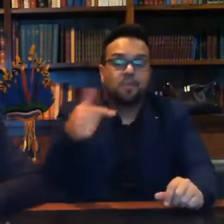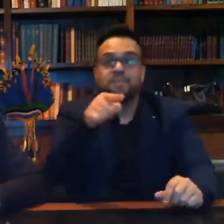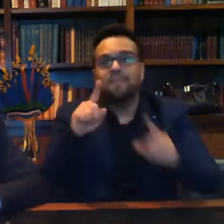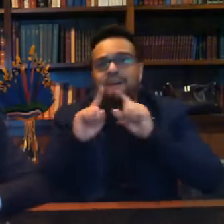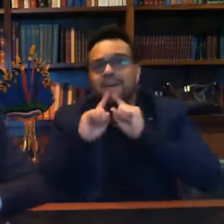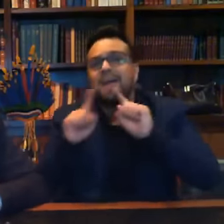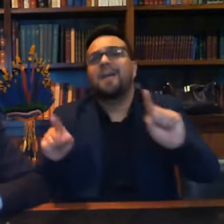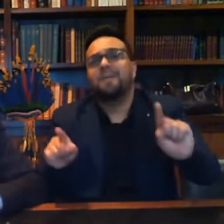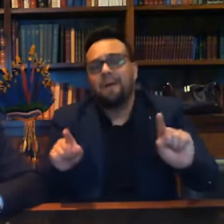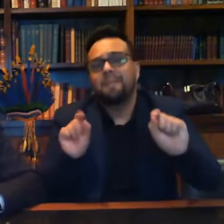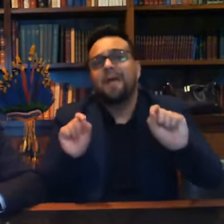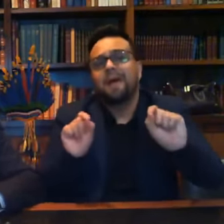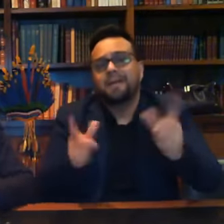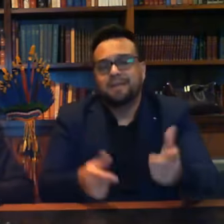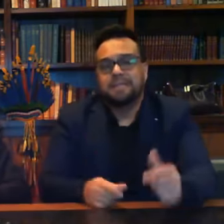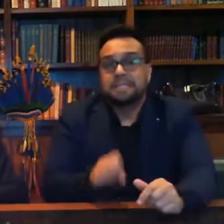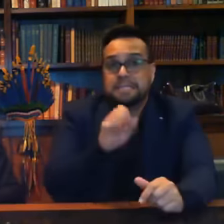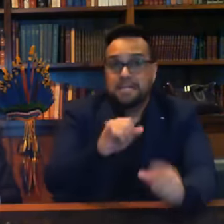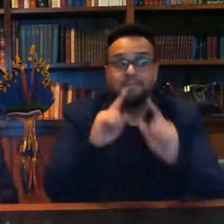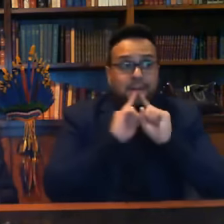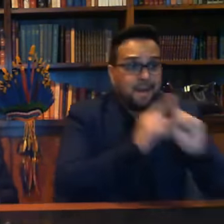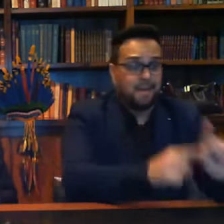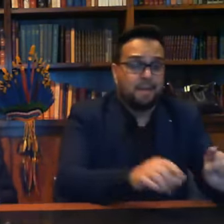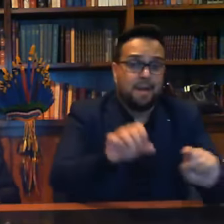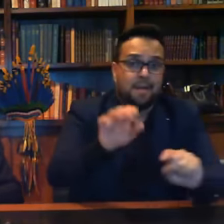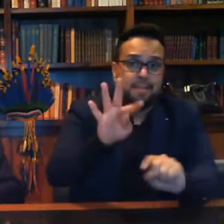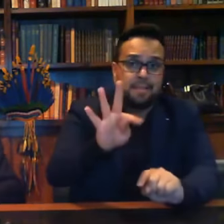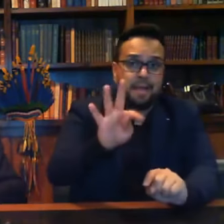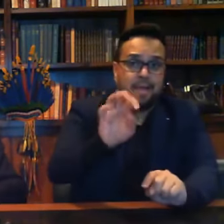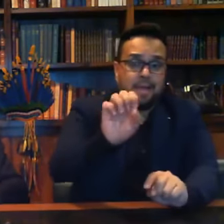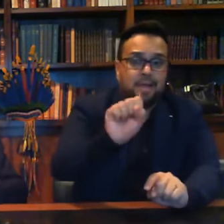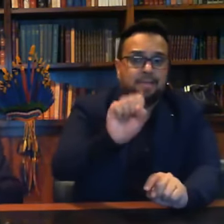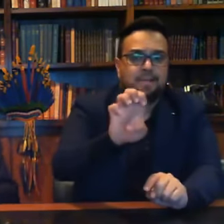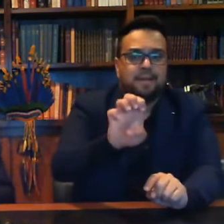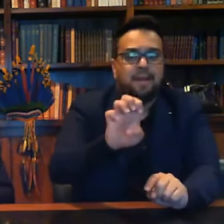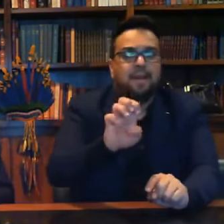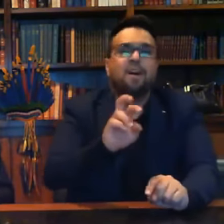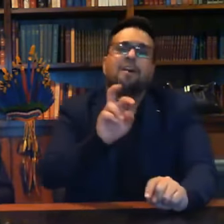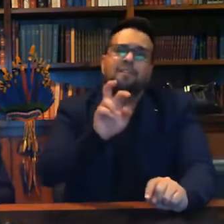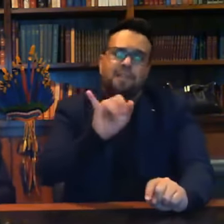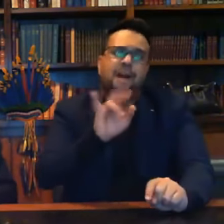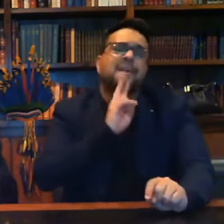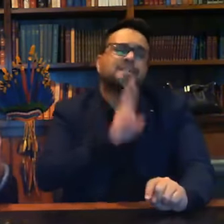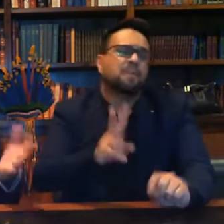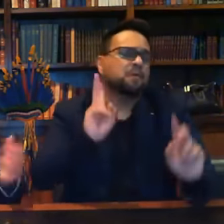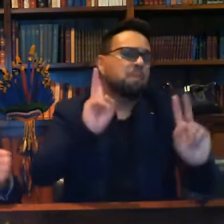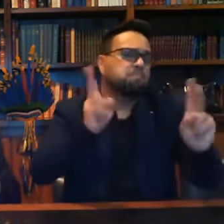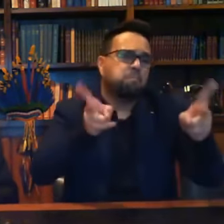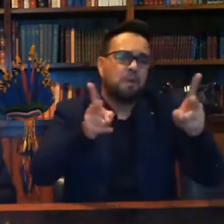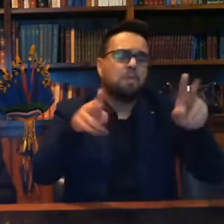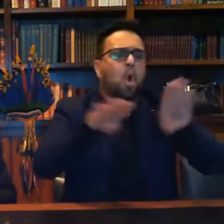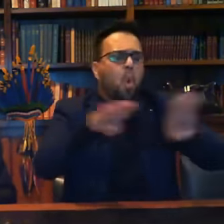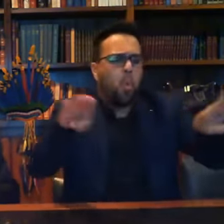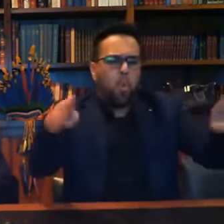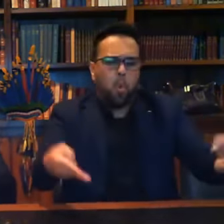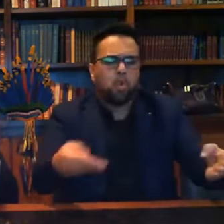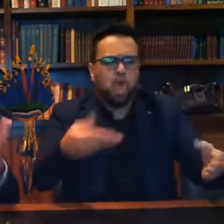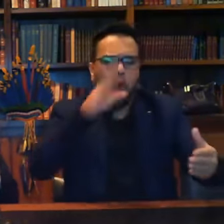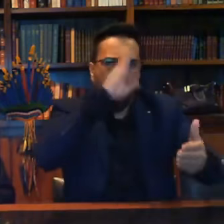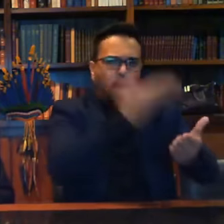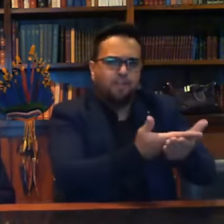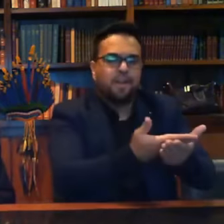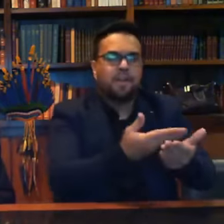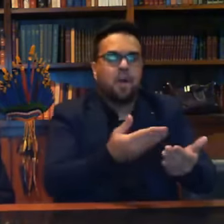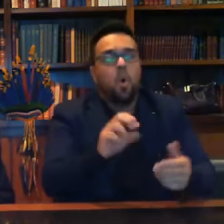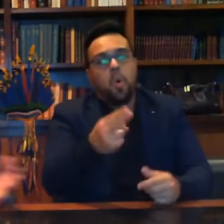para quem? Se for para o TSE, a resposta vai ser padrão. As juras são confiáveis. Se entrar com o recurso para Supremo, não sei se